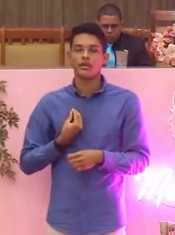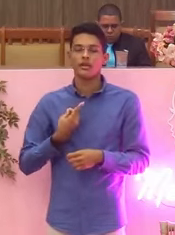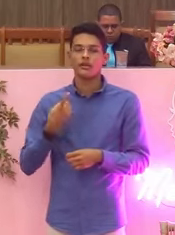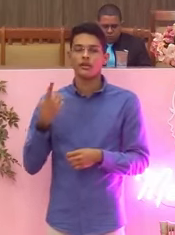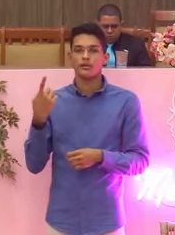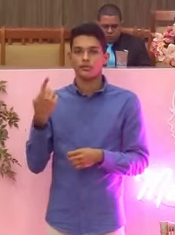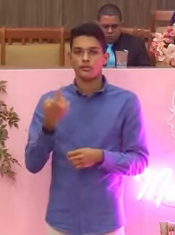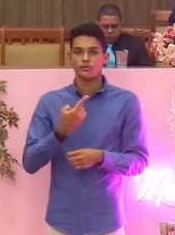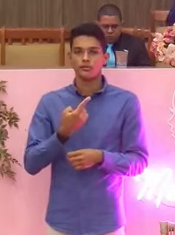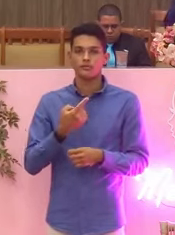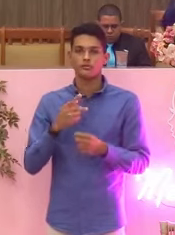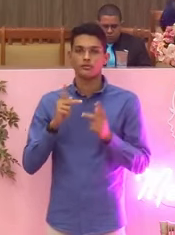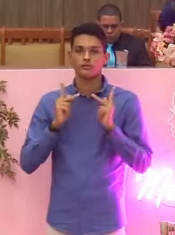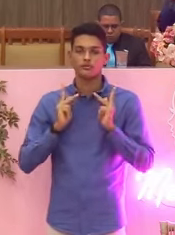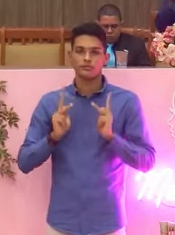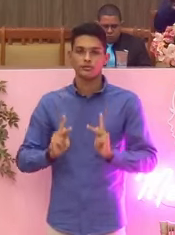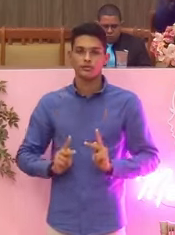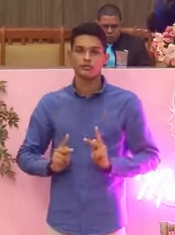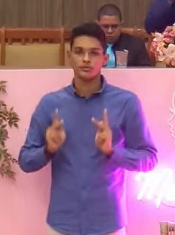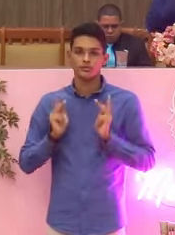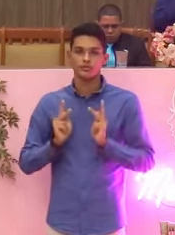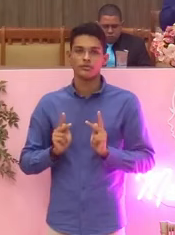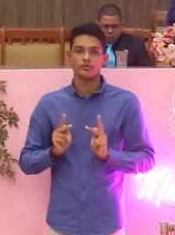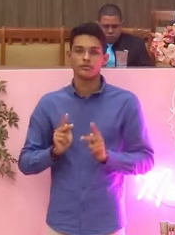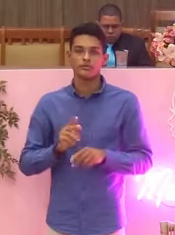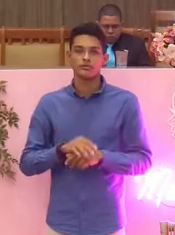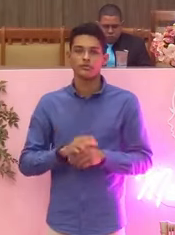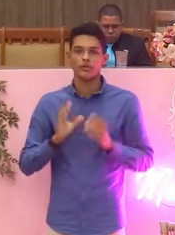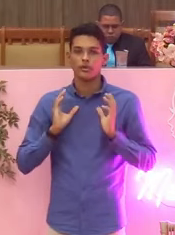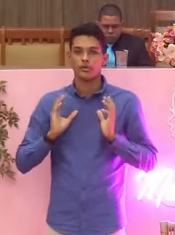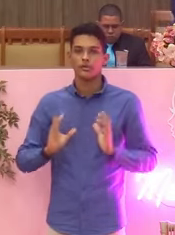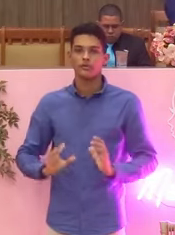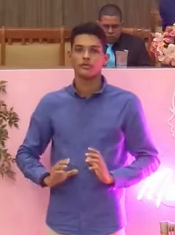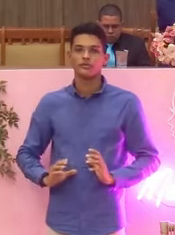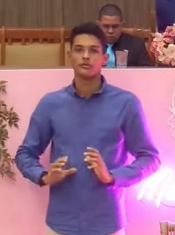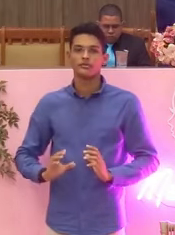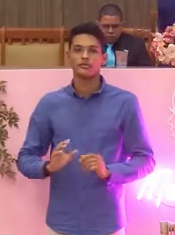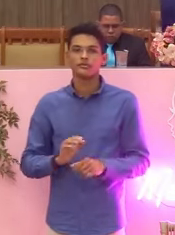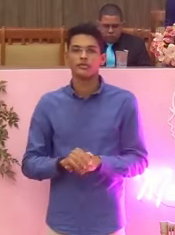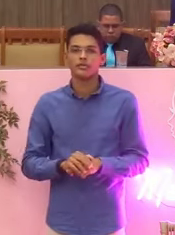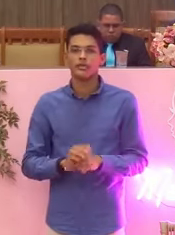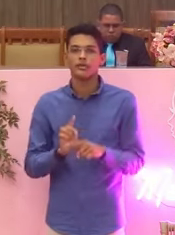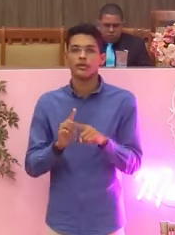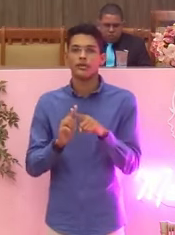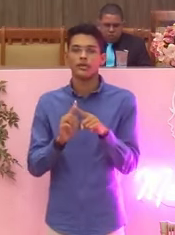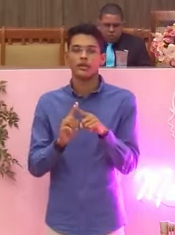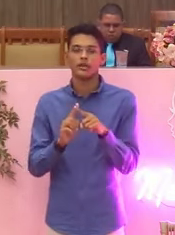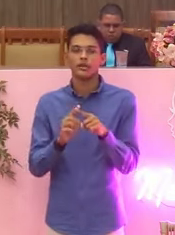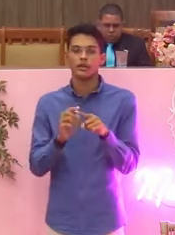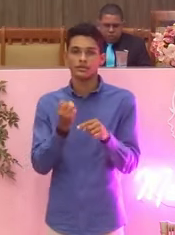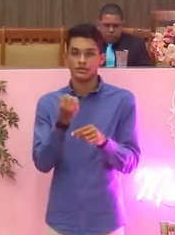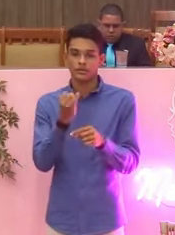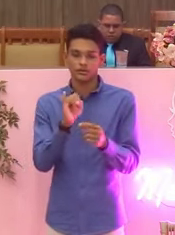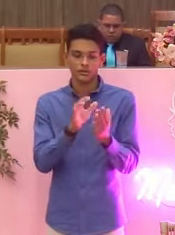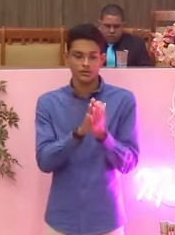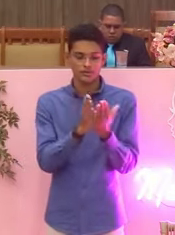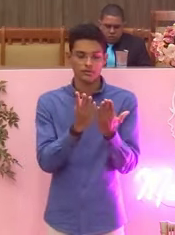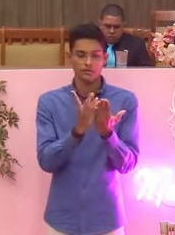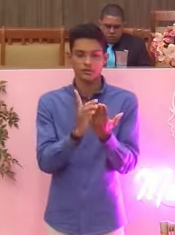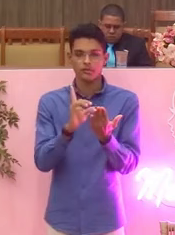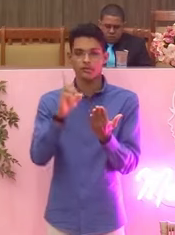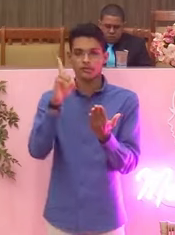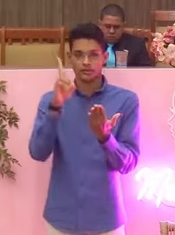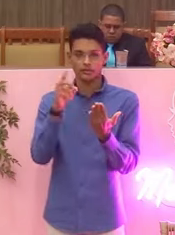Todas. Todas, sem exceção. Porque primeiro, se você pegar a sua Bíblia em Tiago 1